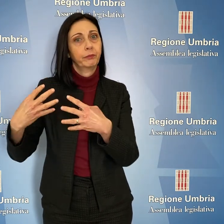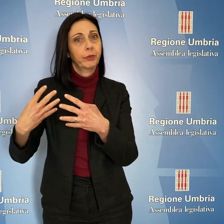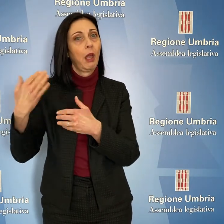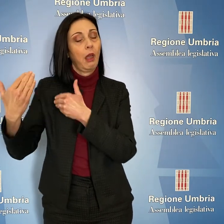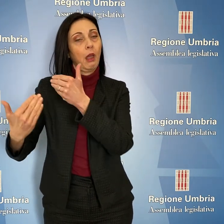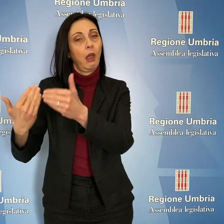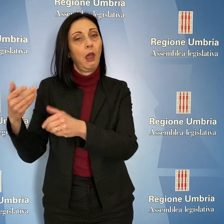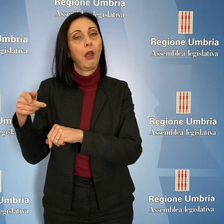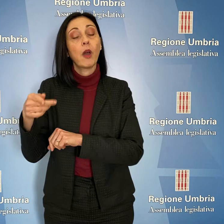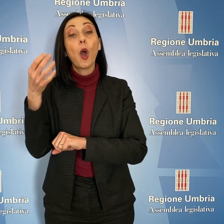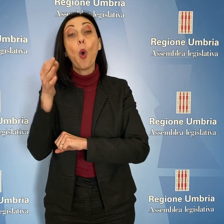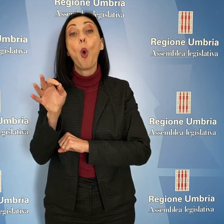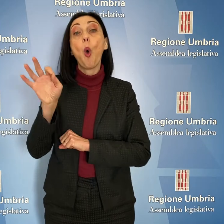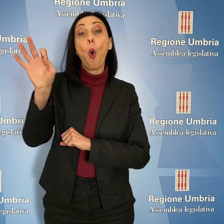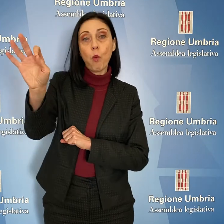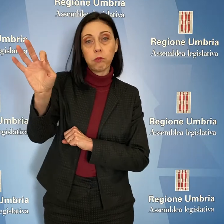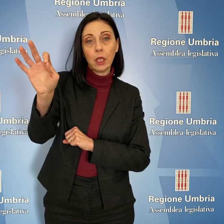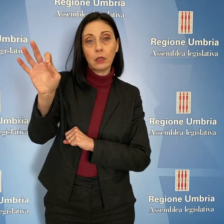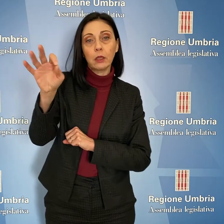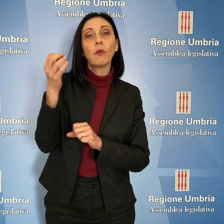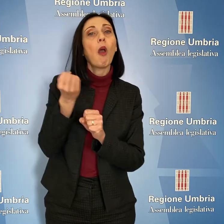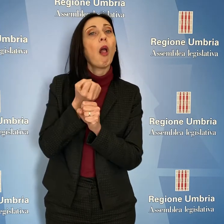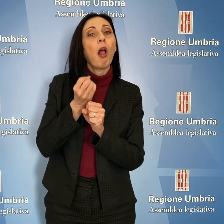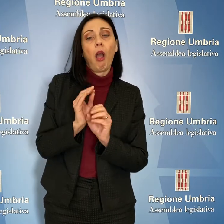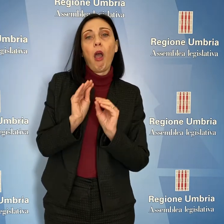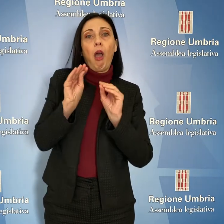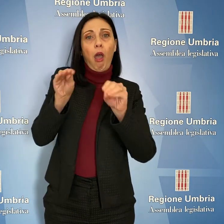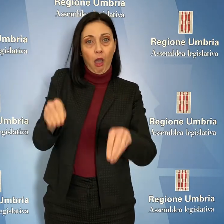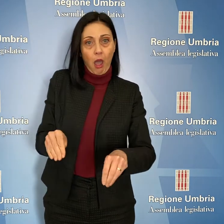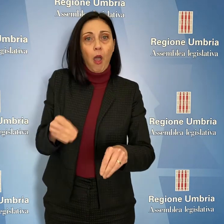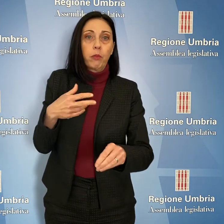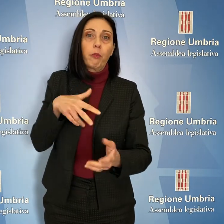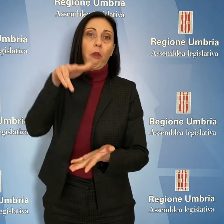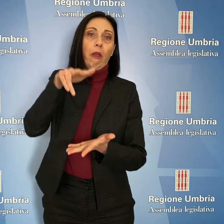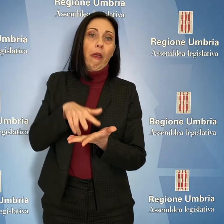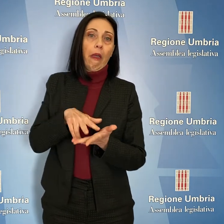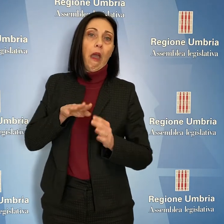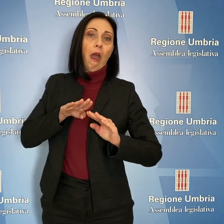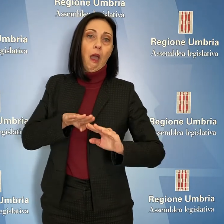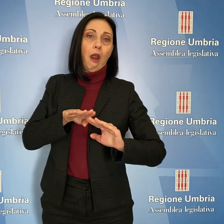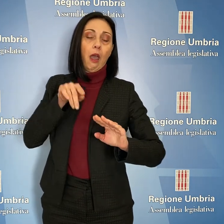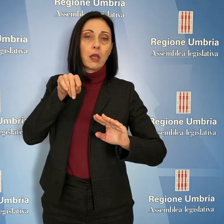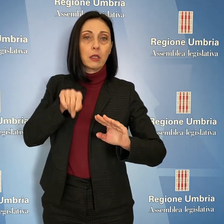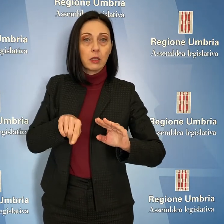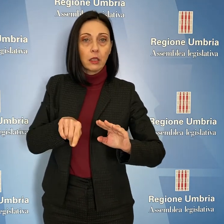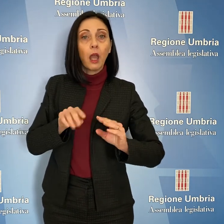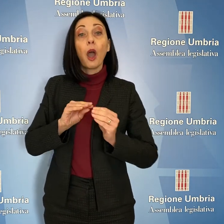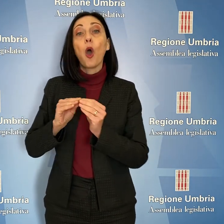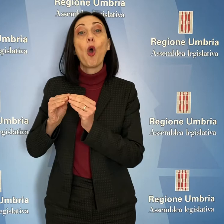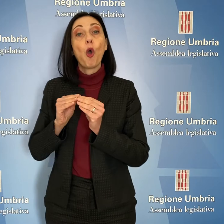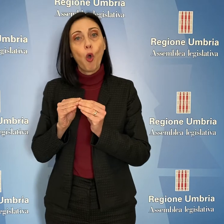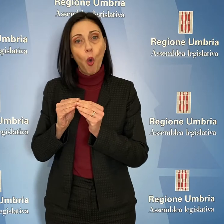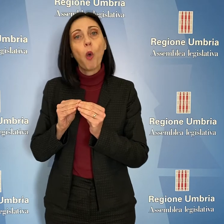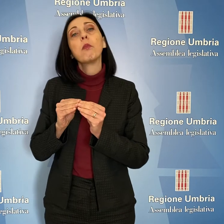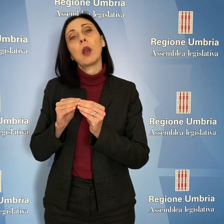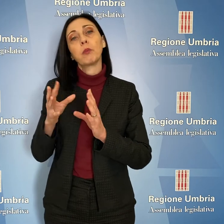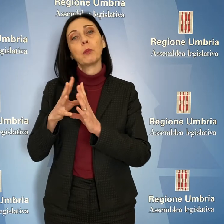'obiettivo di garantire la salvaguardia dei livelli occupazionali attraverso il consolidamento e lo sviluppo delle